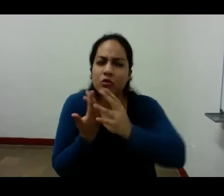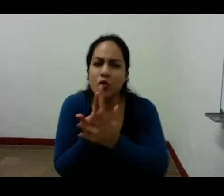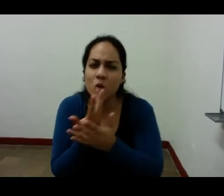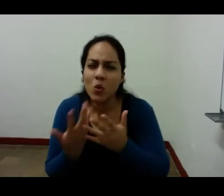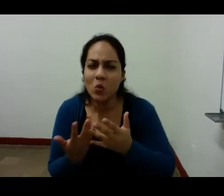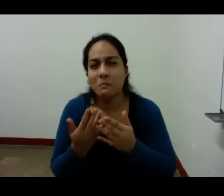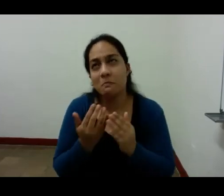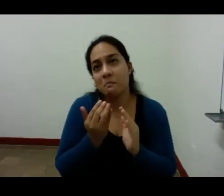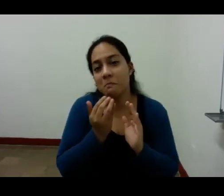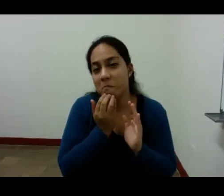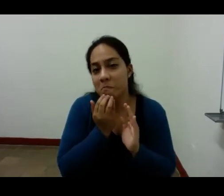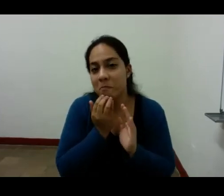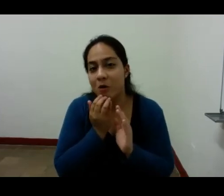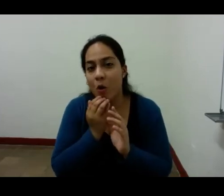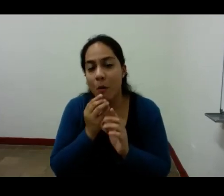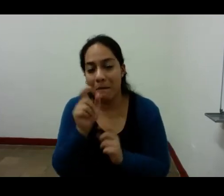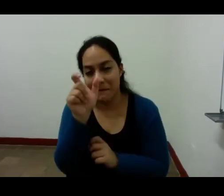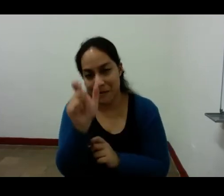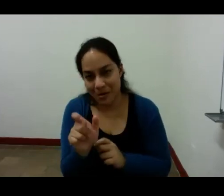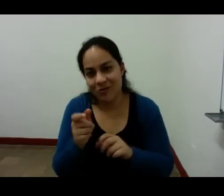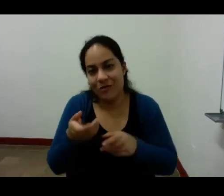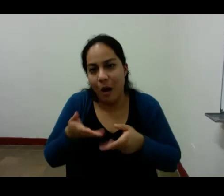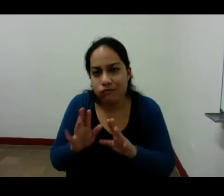de fernando peso